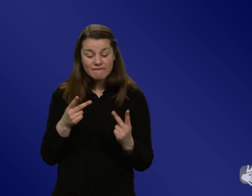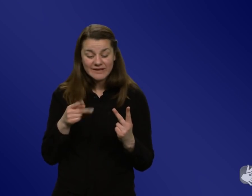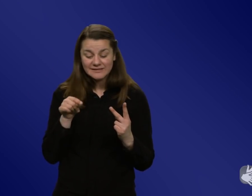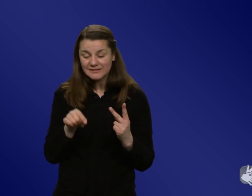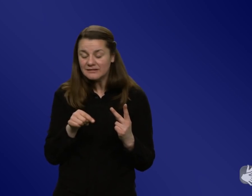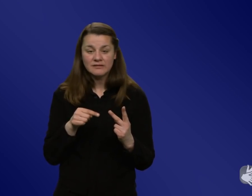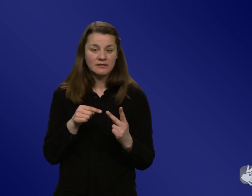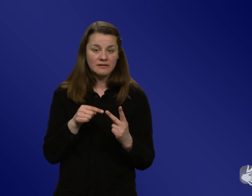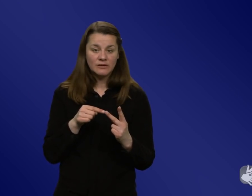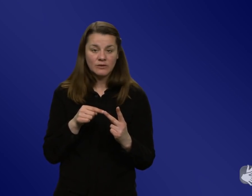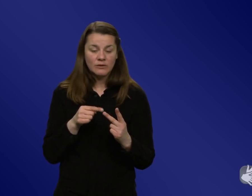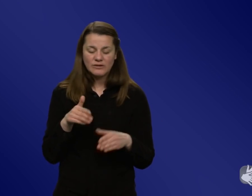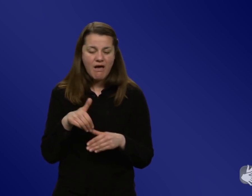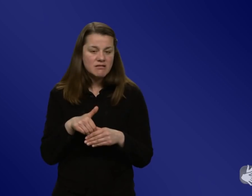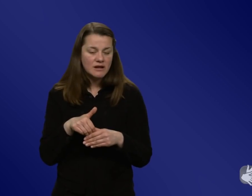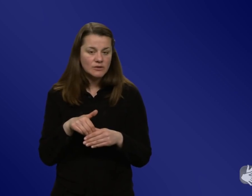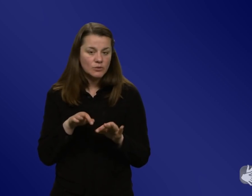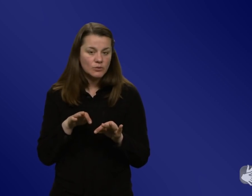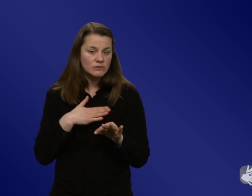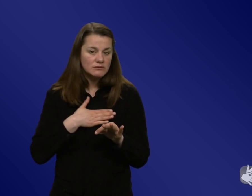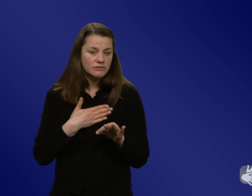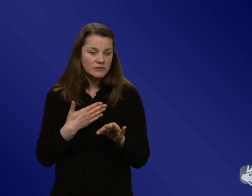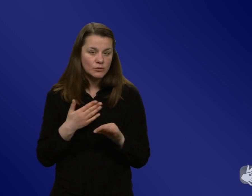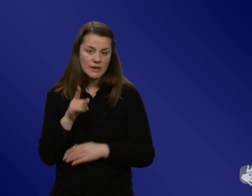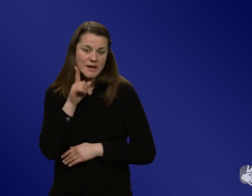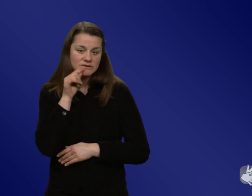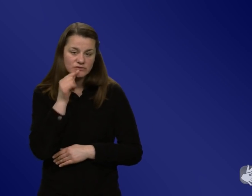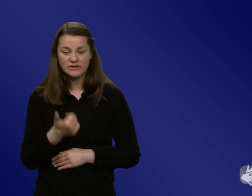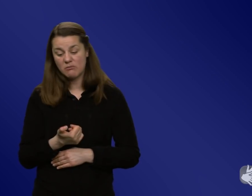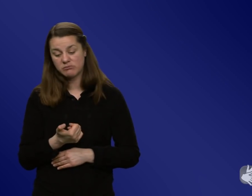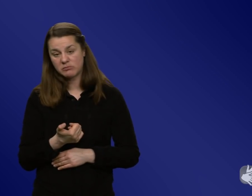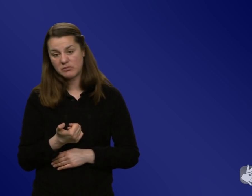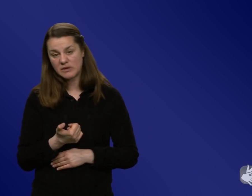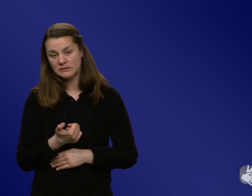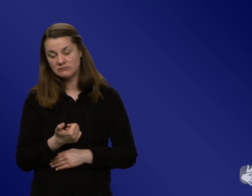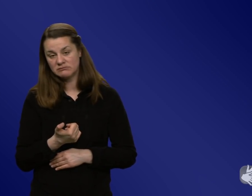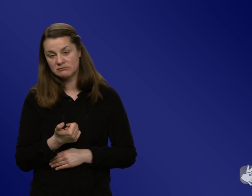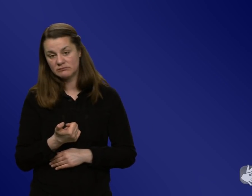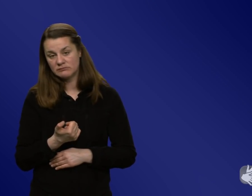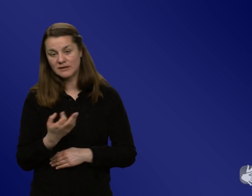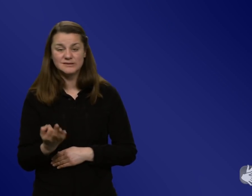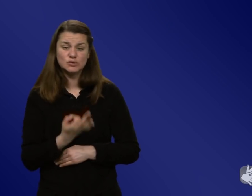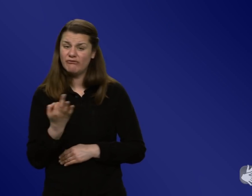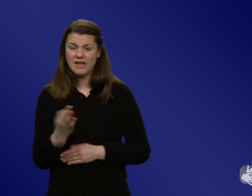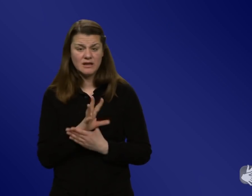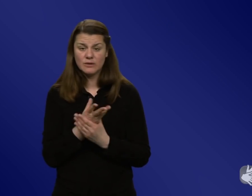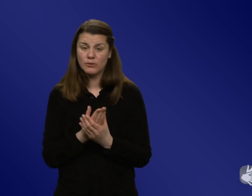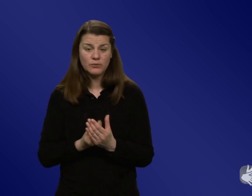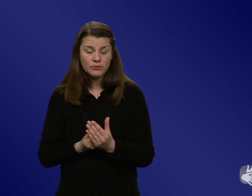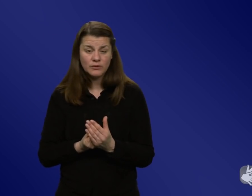irgendwelche Inhalte für Politiker und die dann mal twittert oder irgendwo hinschickt, das ist dann, geht natürlich unter, also man muss sich auch in den Dialog